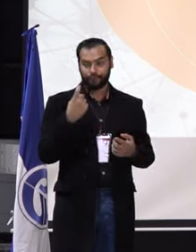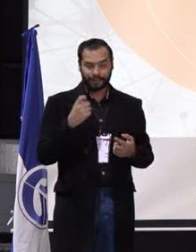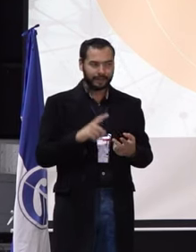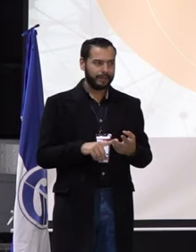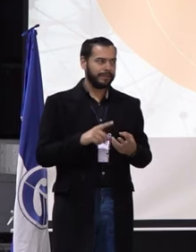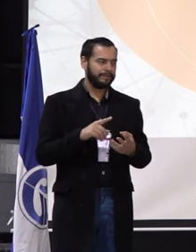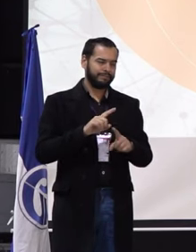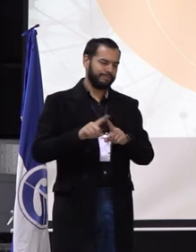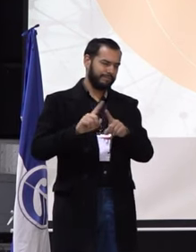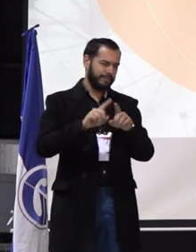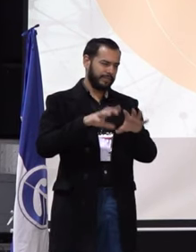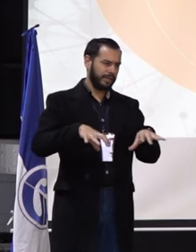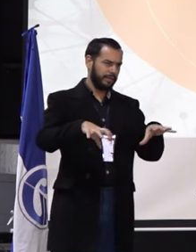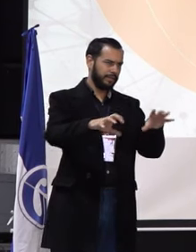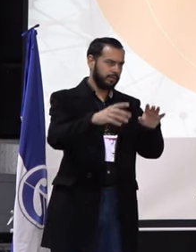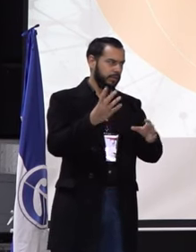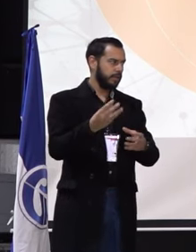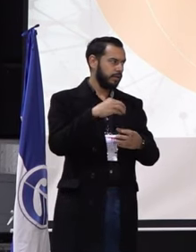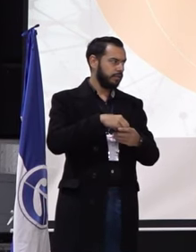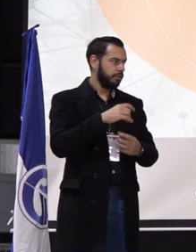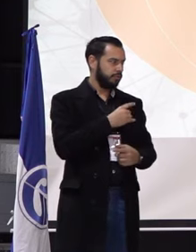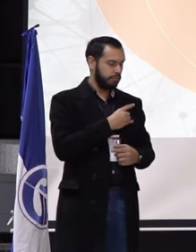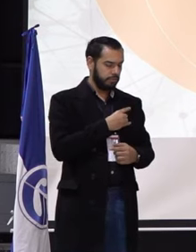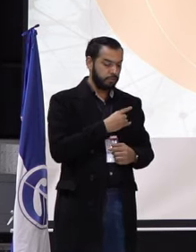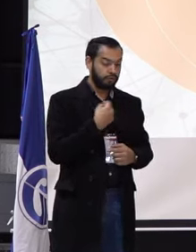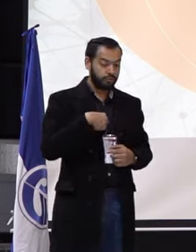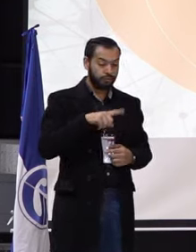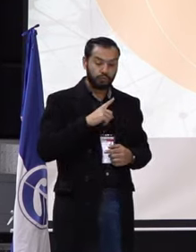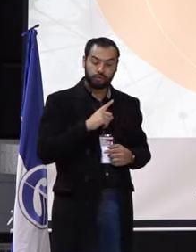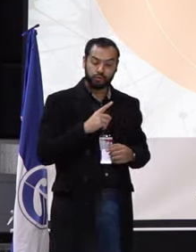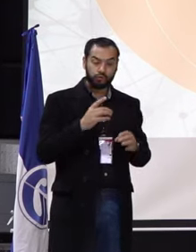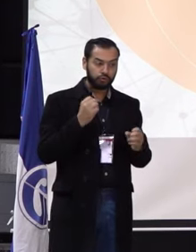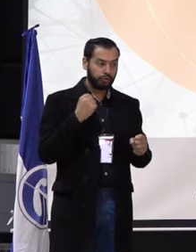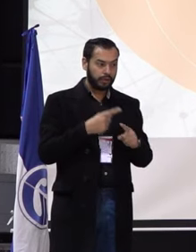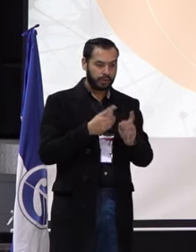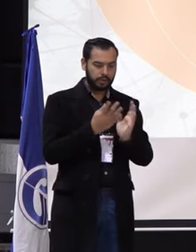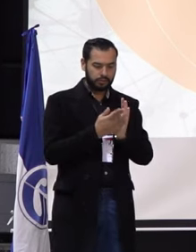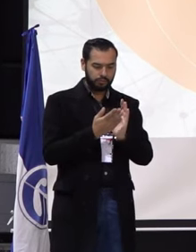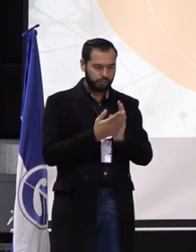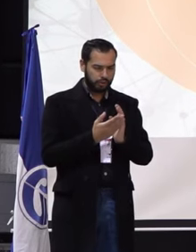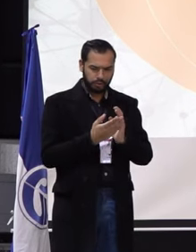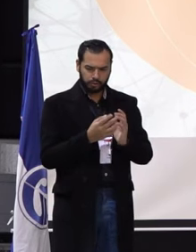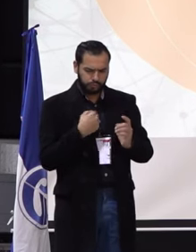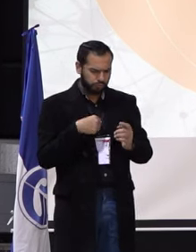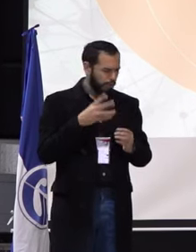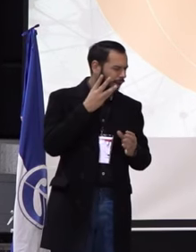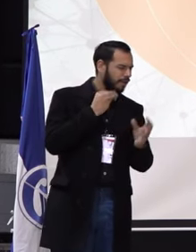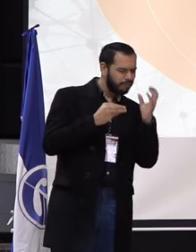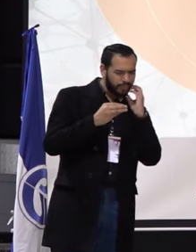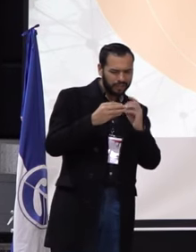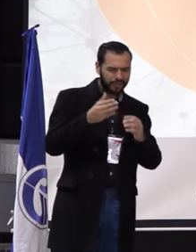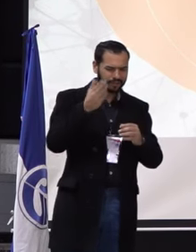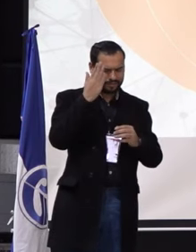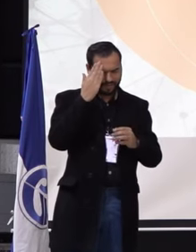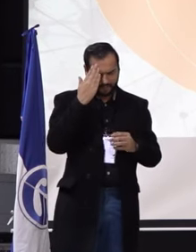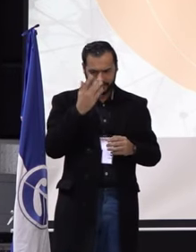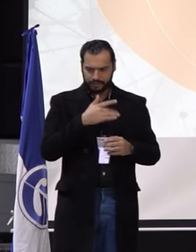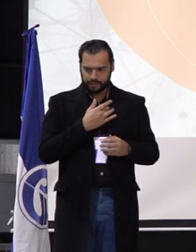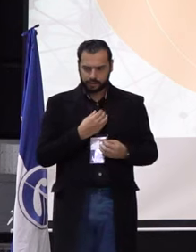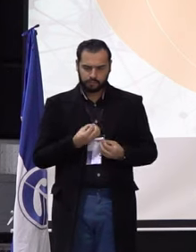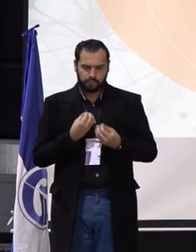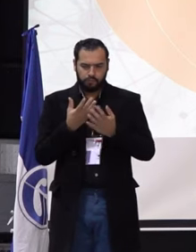lo que se hace en la universidad. Y cómo nosotros los egresados podemos vincular desde nuestros saberes y de nuestros sentires eso.